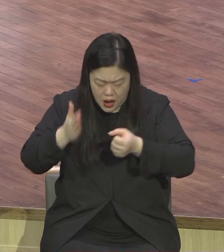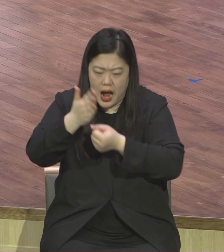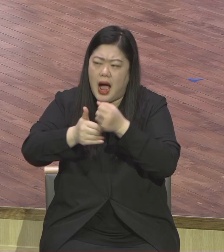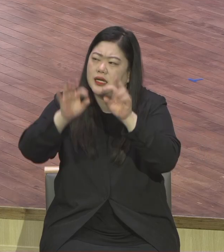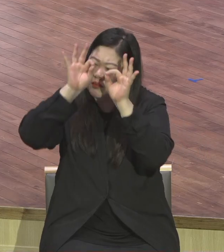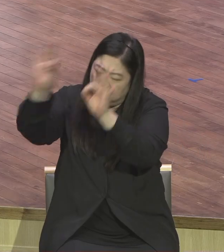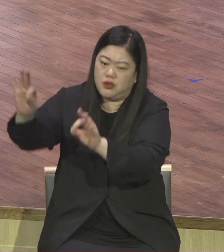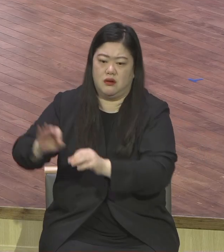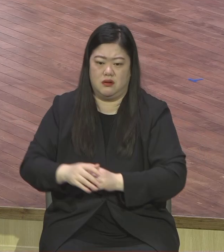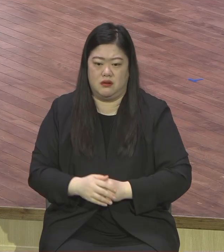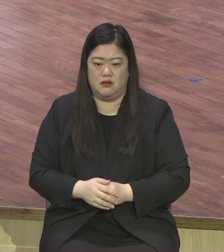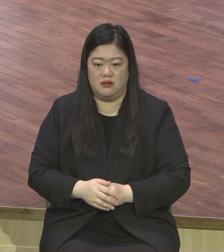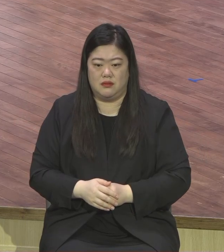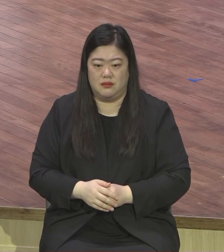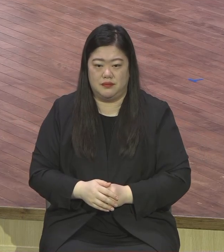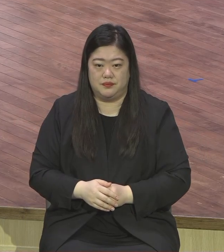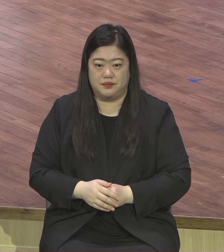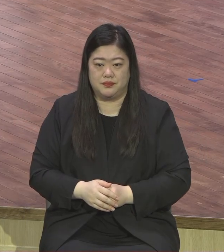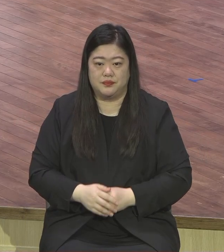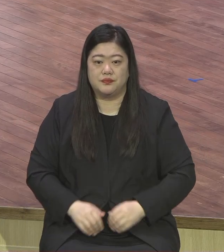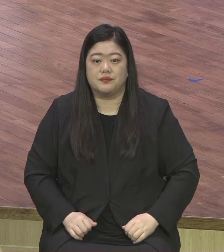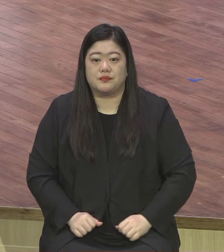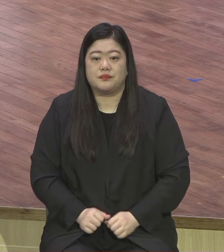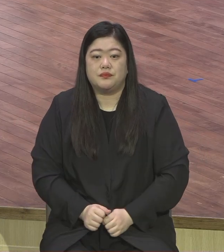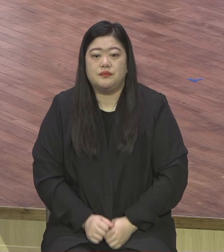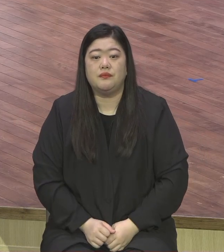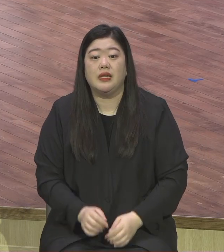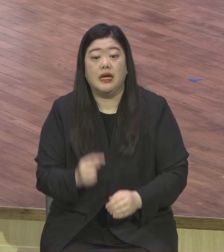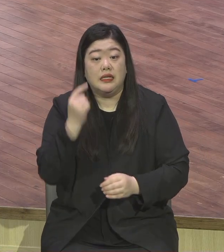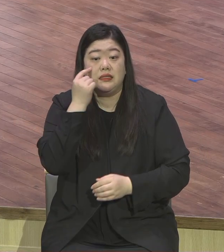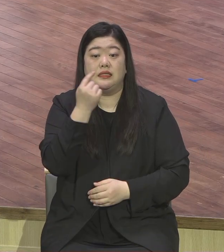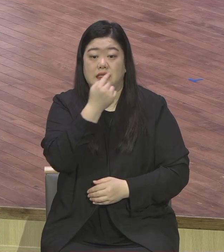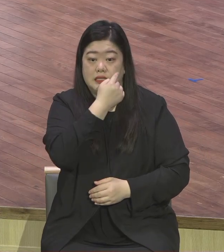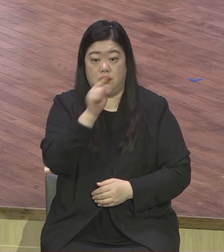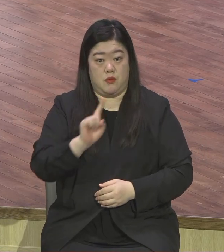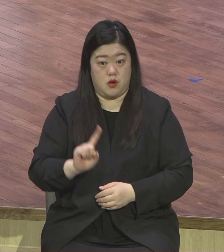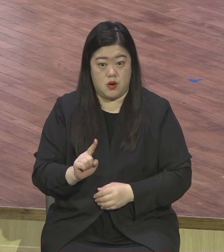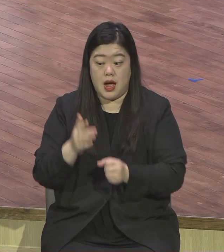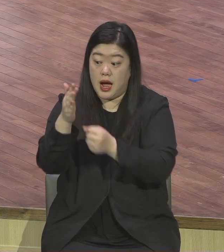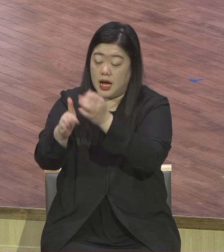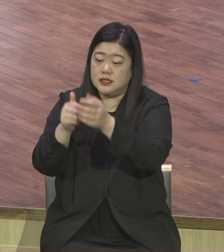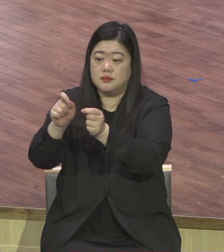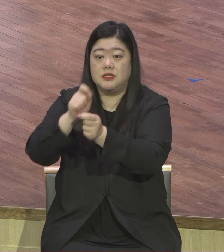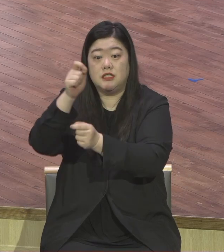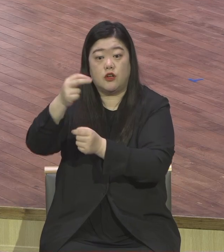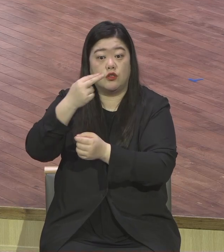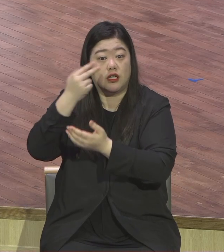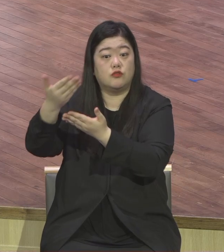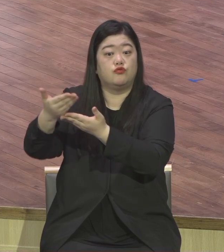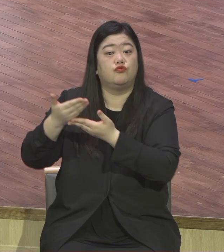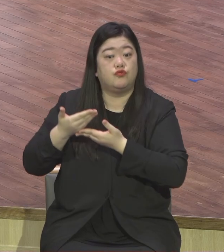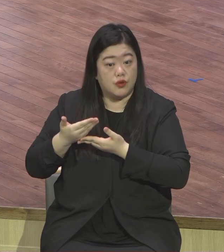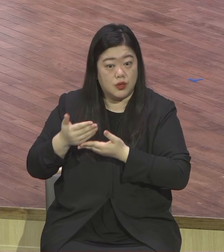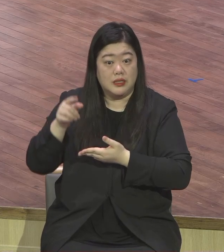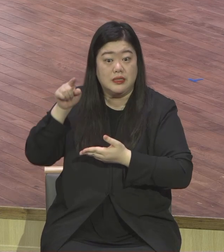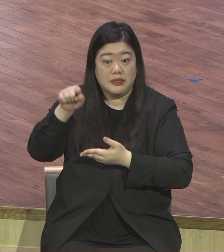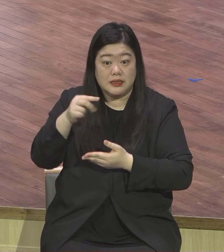또 정거는 이것이니 하나님이 우리에게 영생을 주신 것과 이 생명이 그의 아들 나 있는 것이라